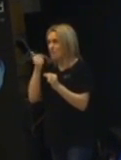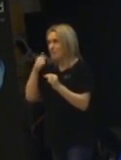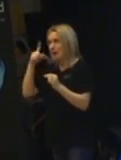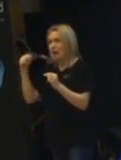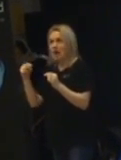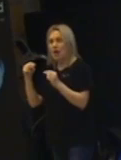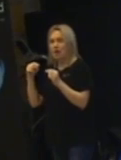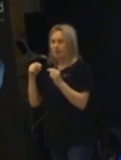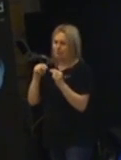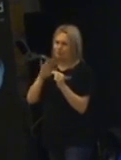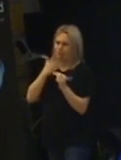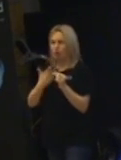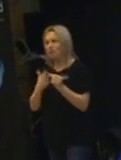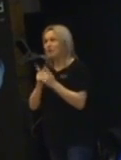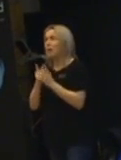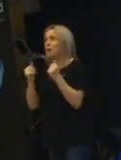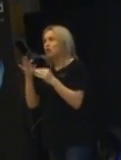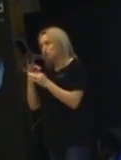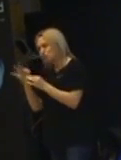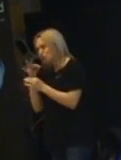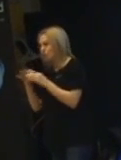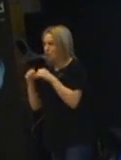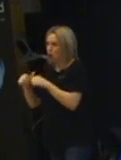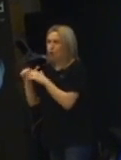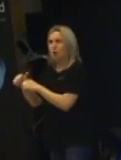slangbällor. Men sy och slöjda och baka. Absolut.